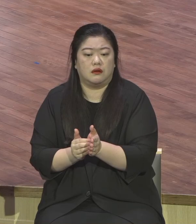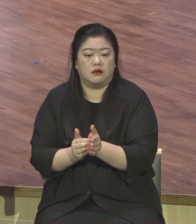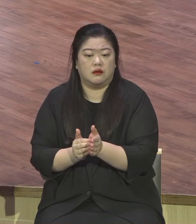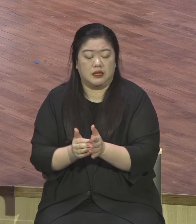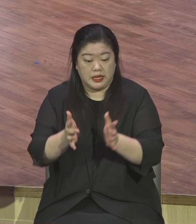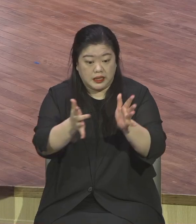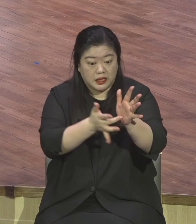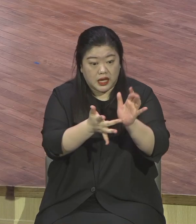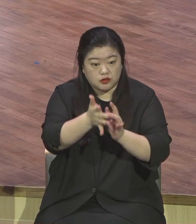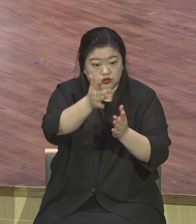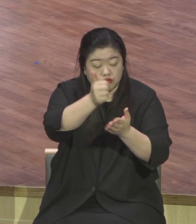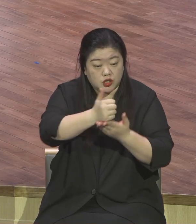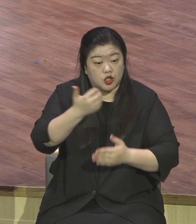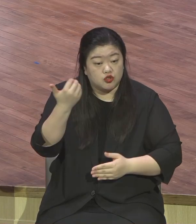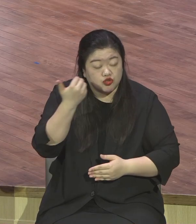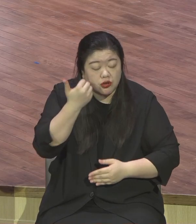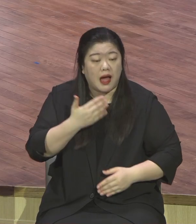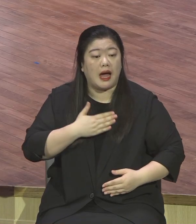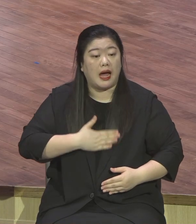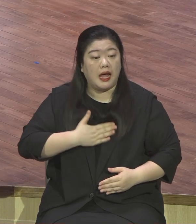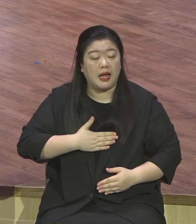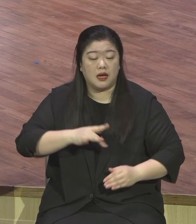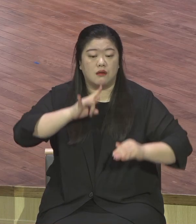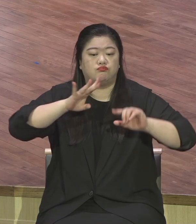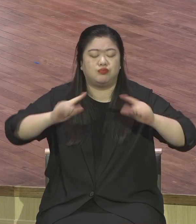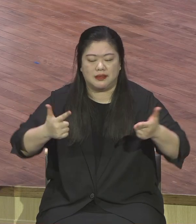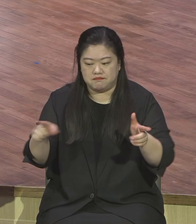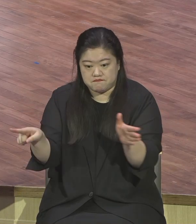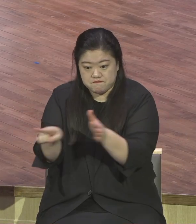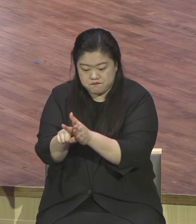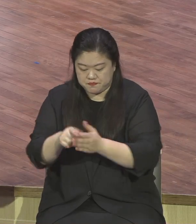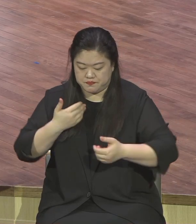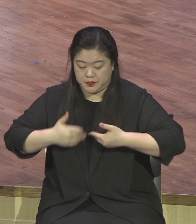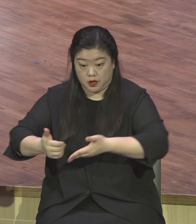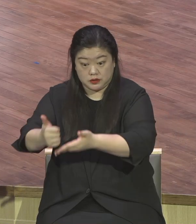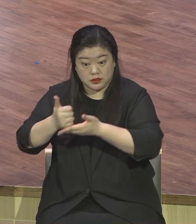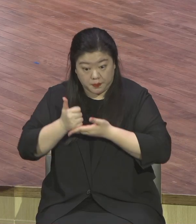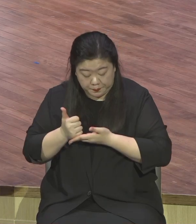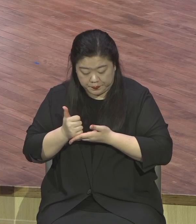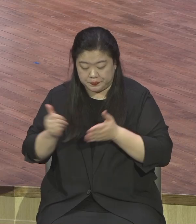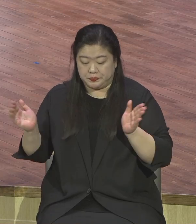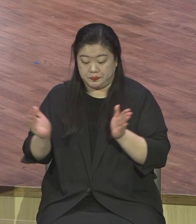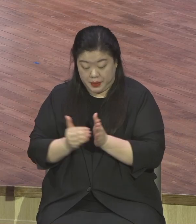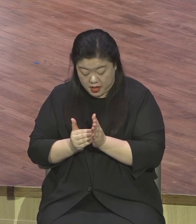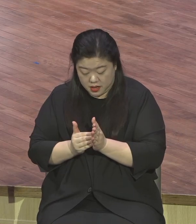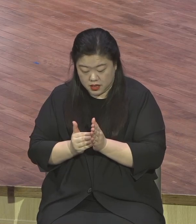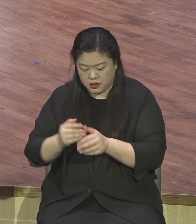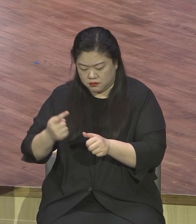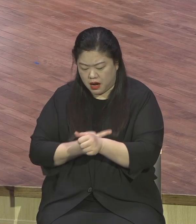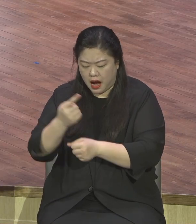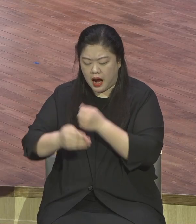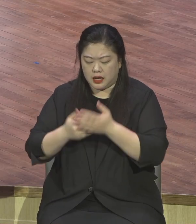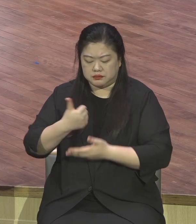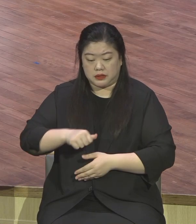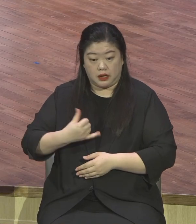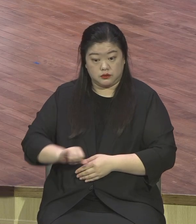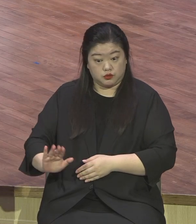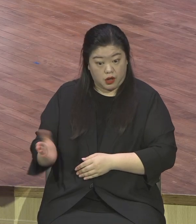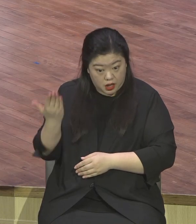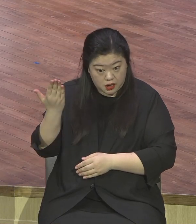하나님의 자녀가 돼요 하나님의 자녀가 되면 이 땅에 살아갈 수 있는 힘을 주시요 세상 사람과